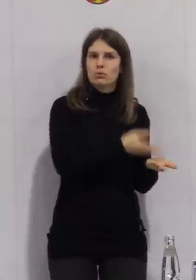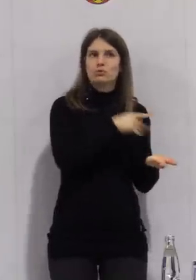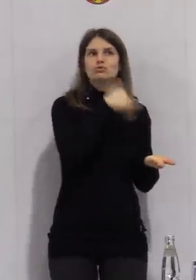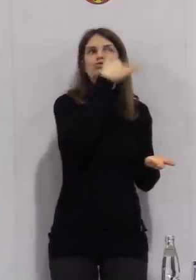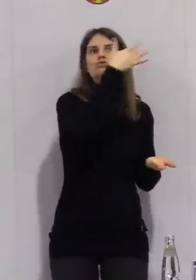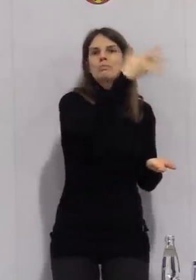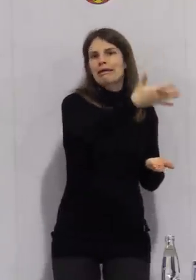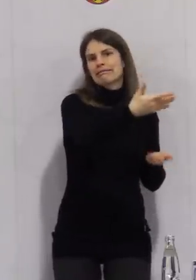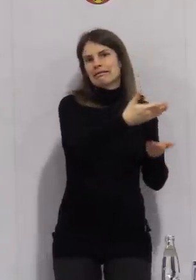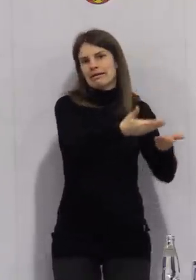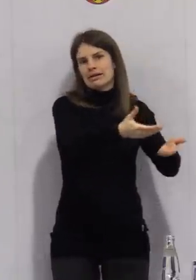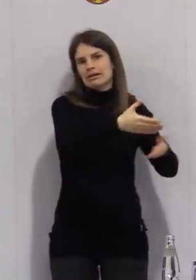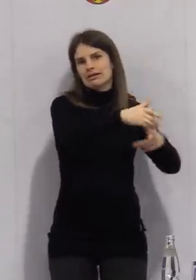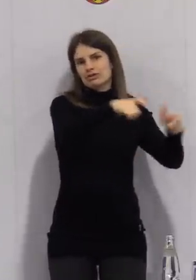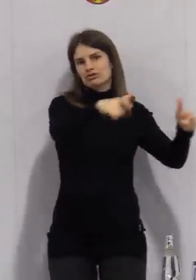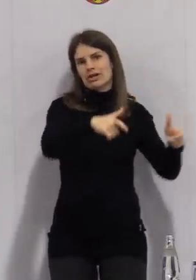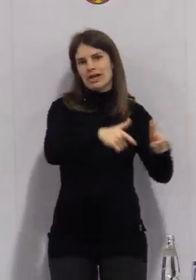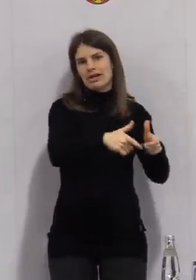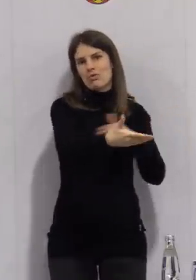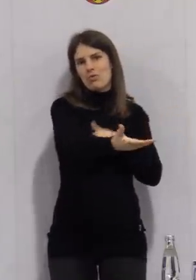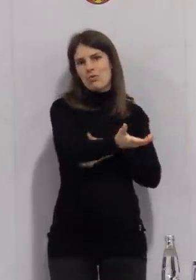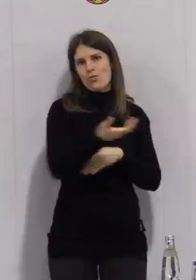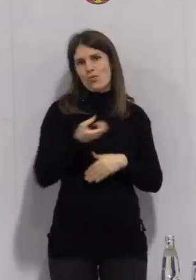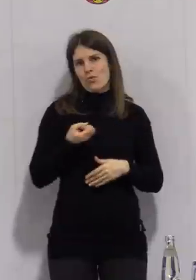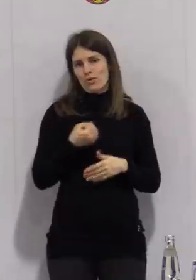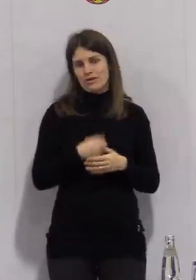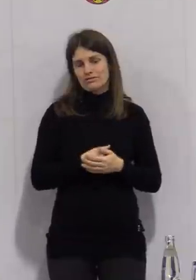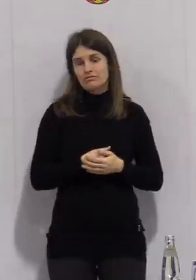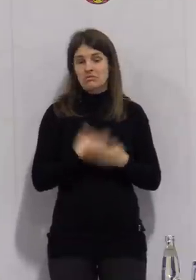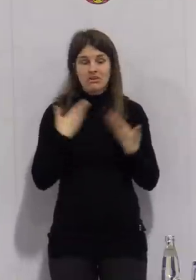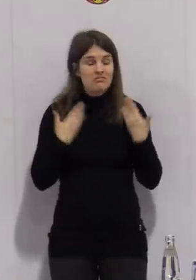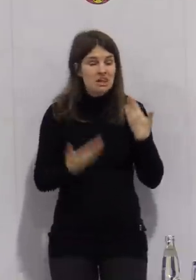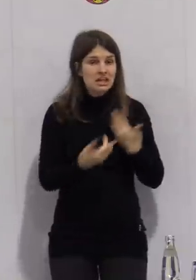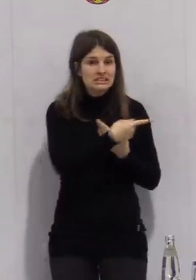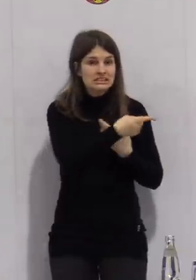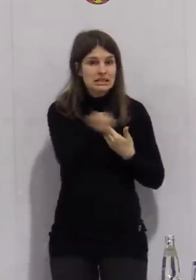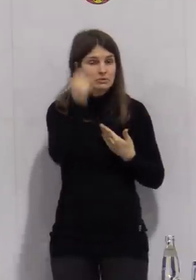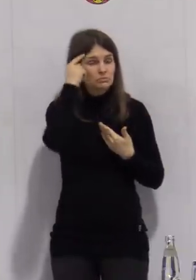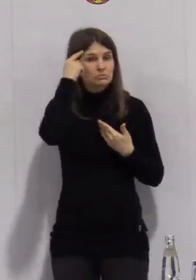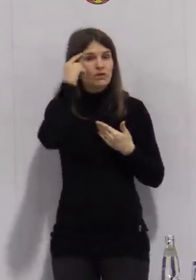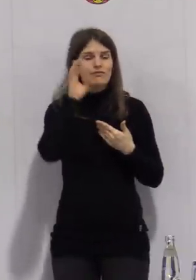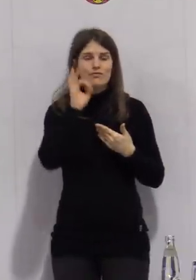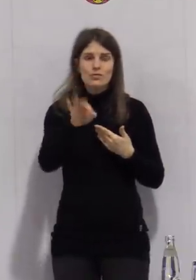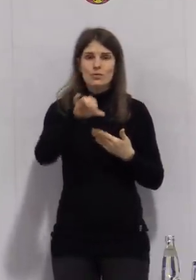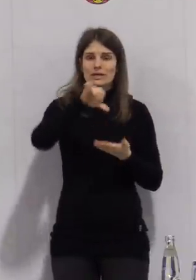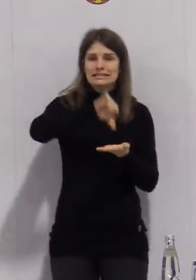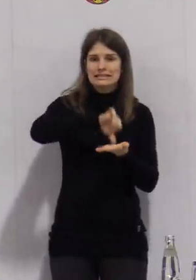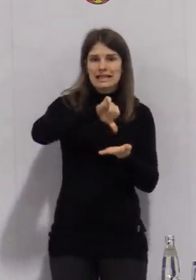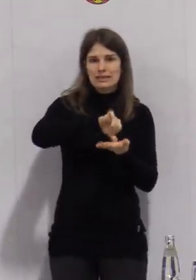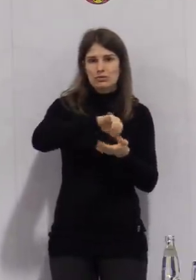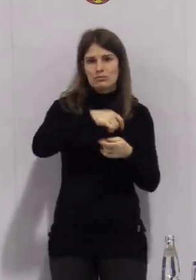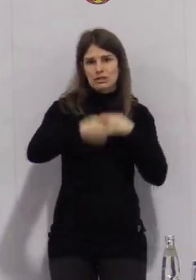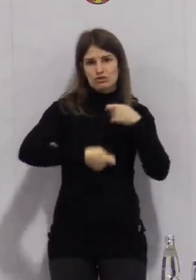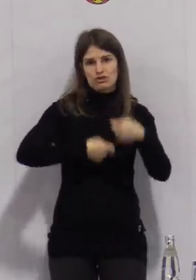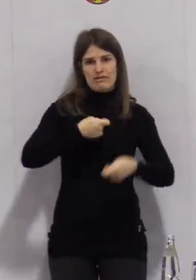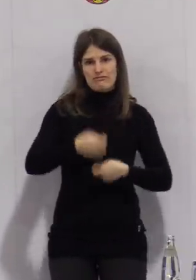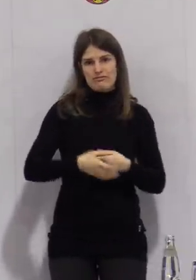darüber auch nachzudenken, sich einen solchen Einkaufsgutschein für die Innenstadthändler im